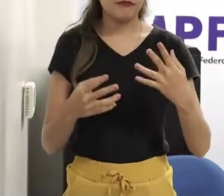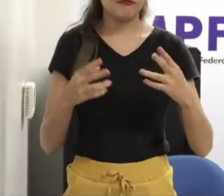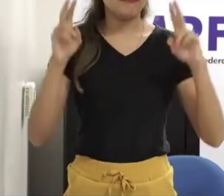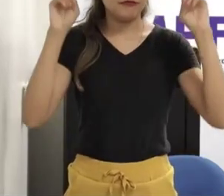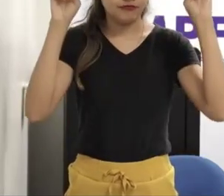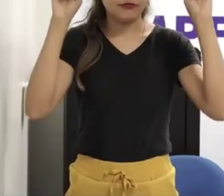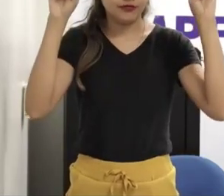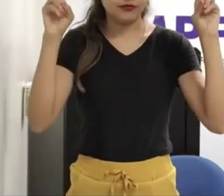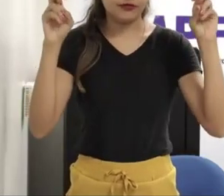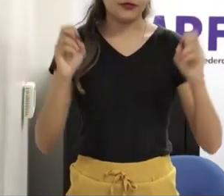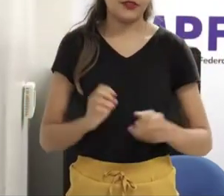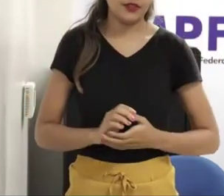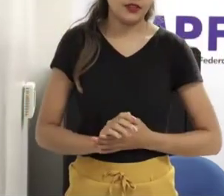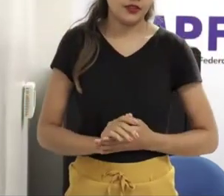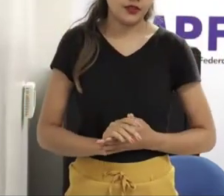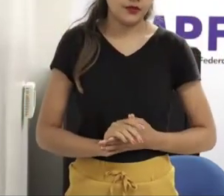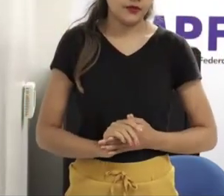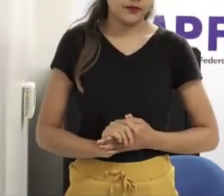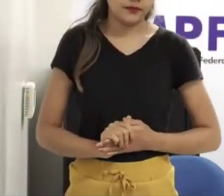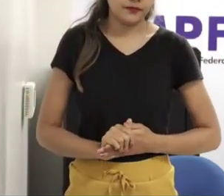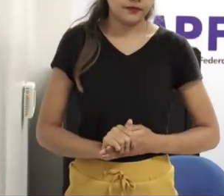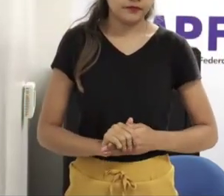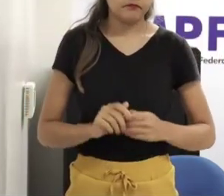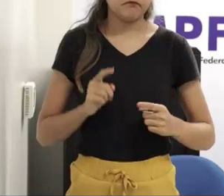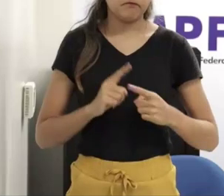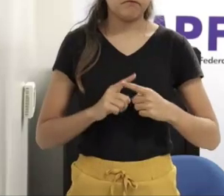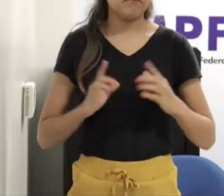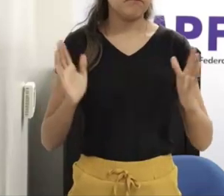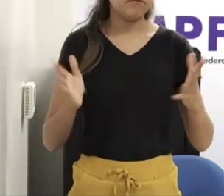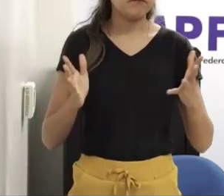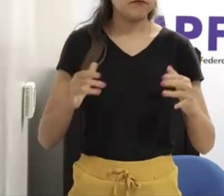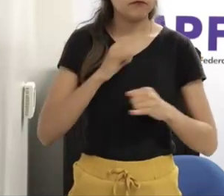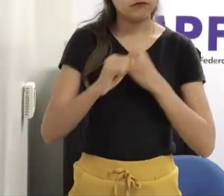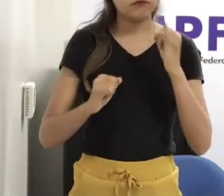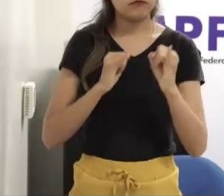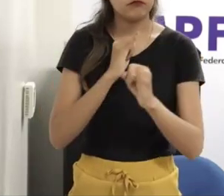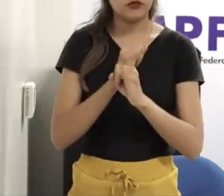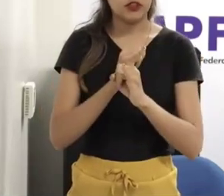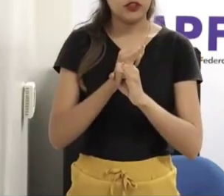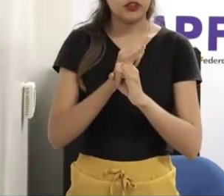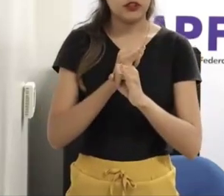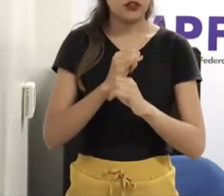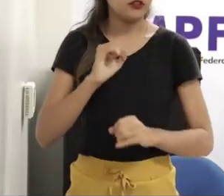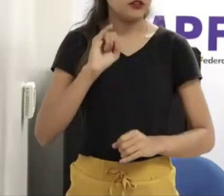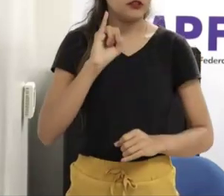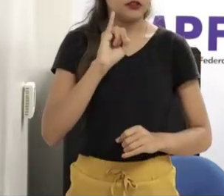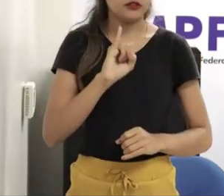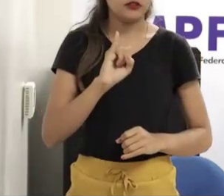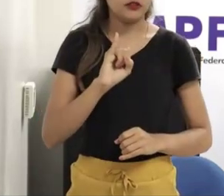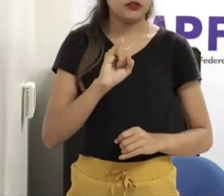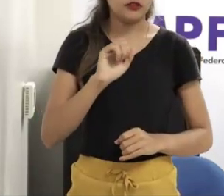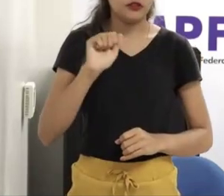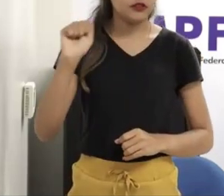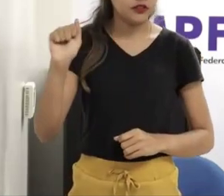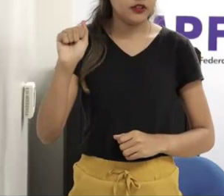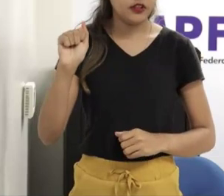ser urgente, né? A tecnologia tem avançado a galopes e a gente parece sempre um pouco